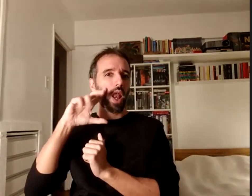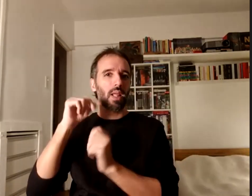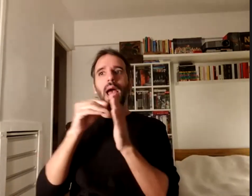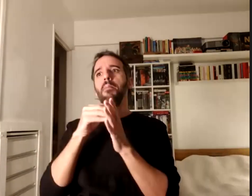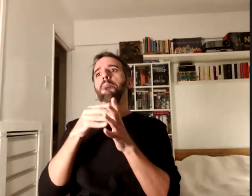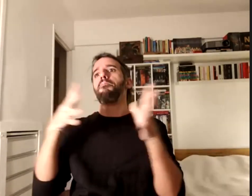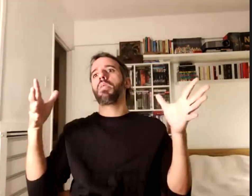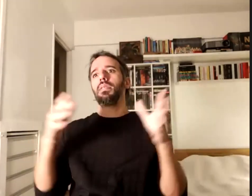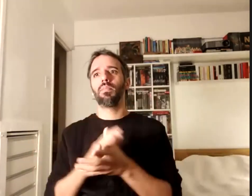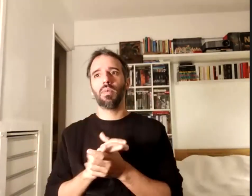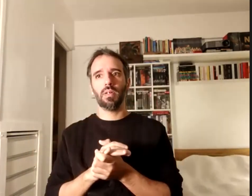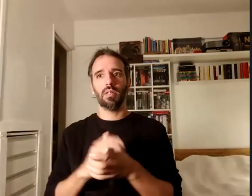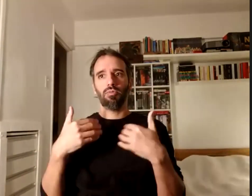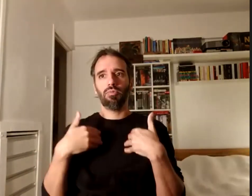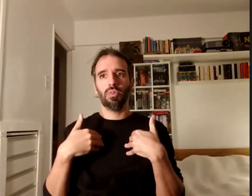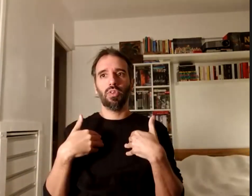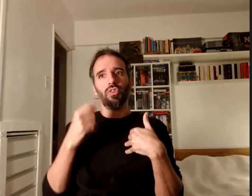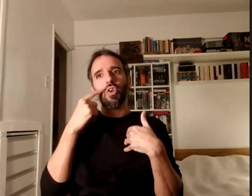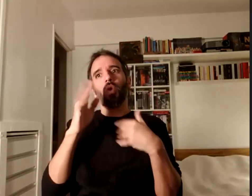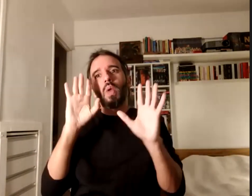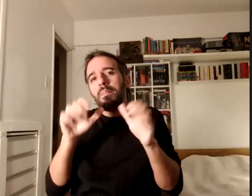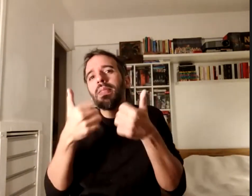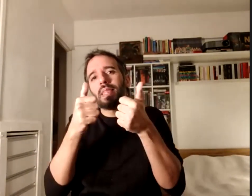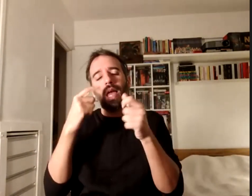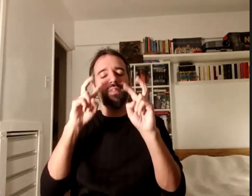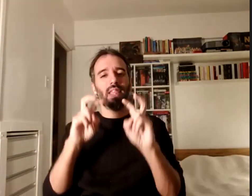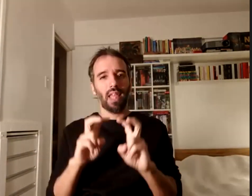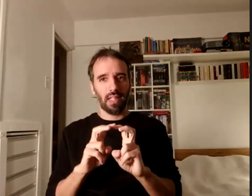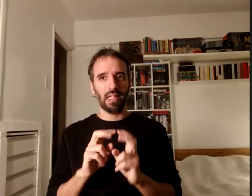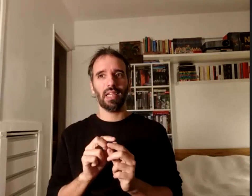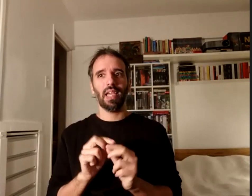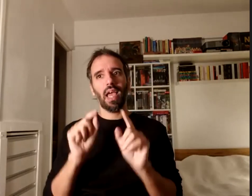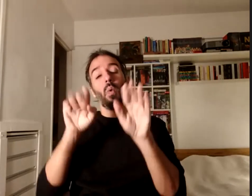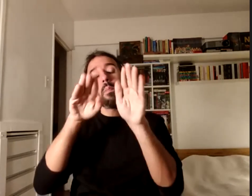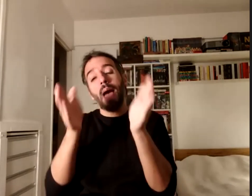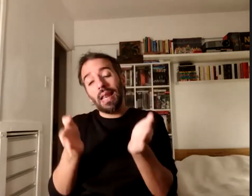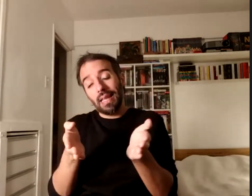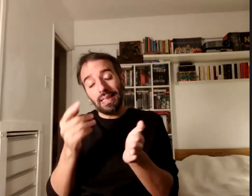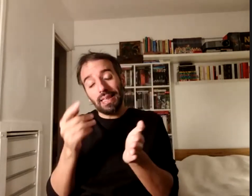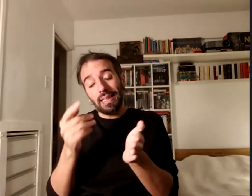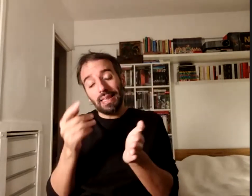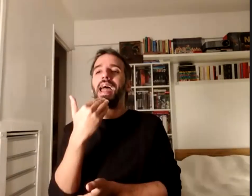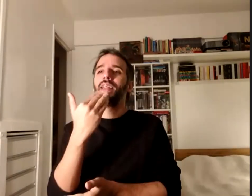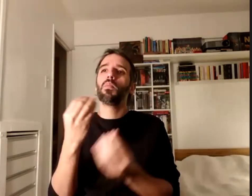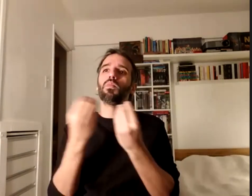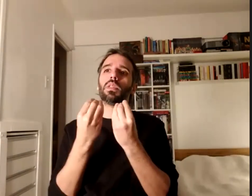y yo como una incipiente investigadora y acá hago un paréntesis que le agradezco muchísimo a Carolina todo el